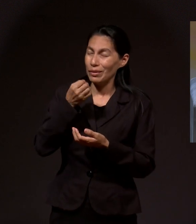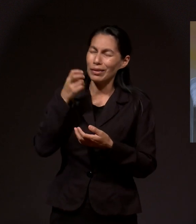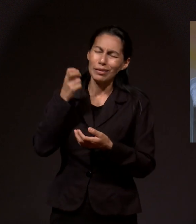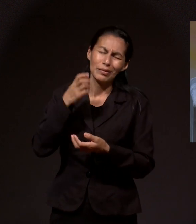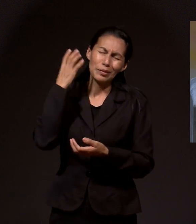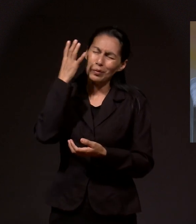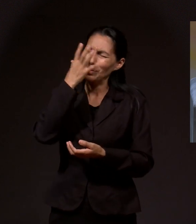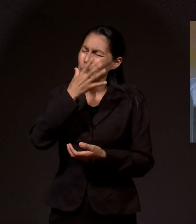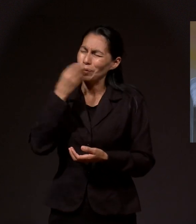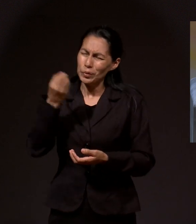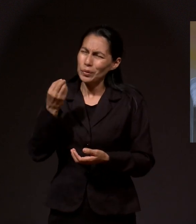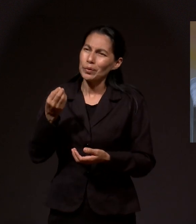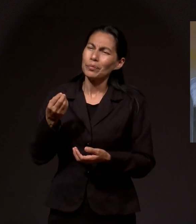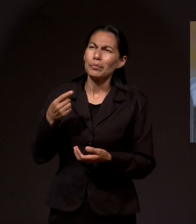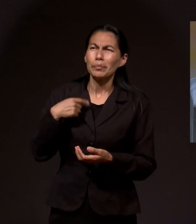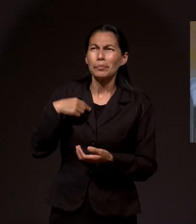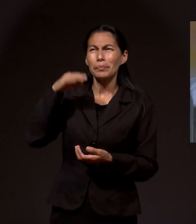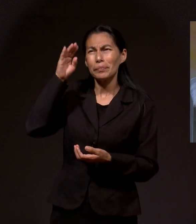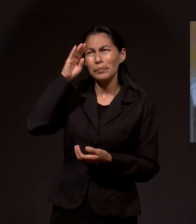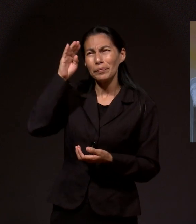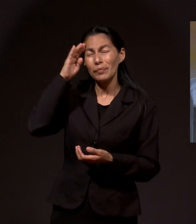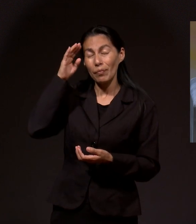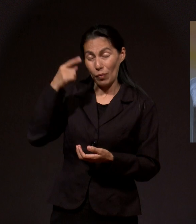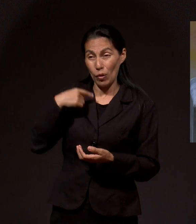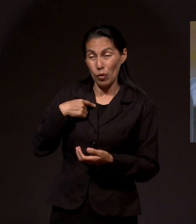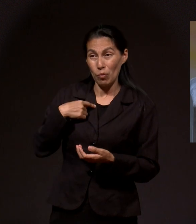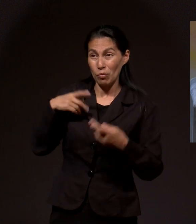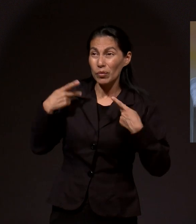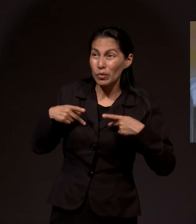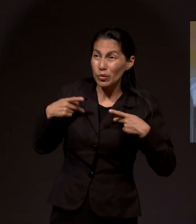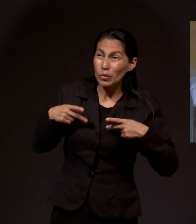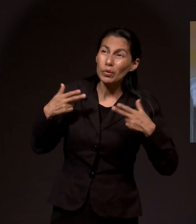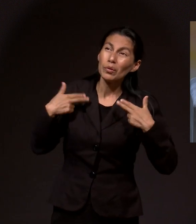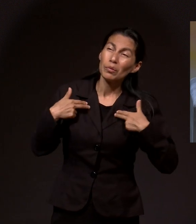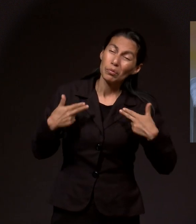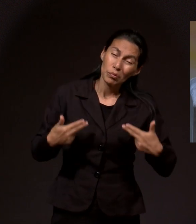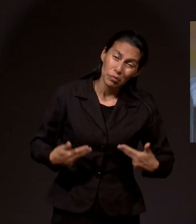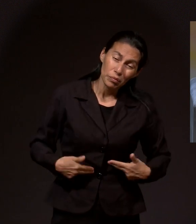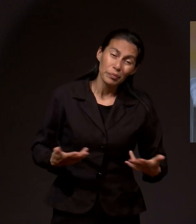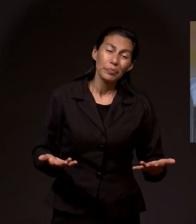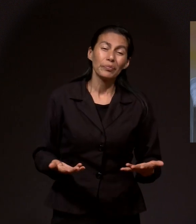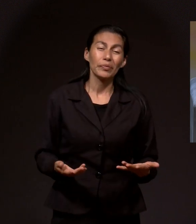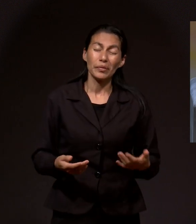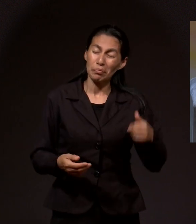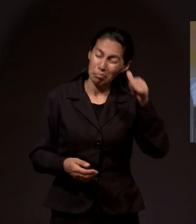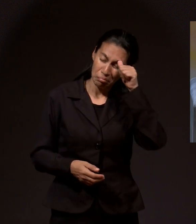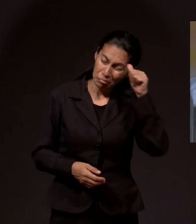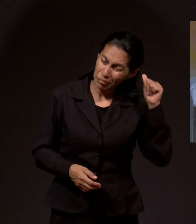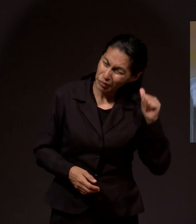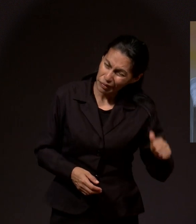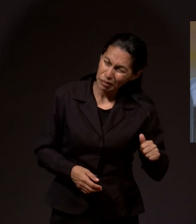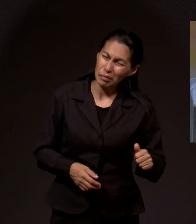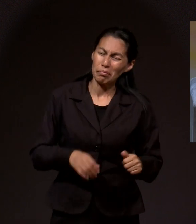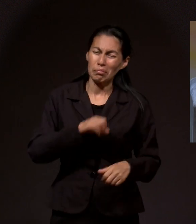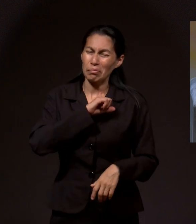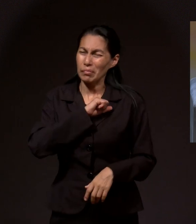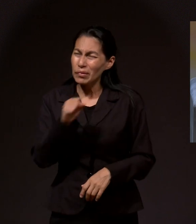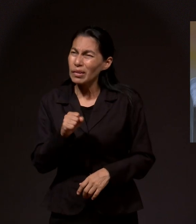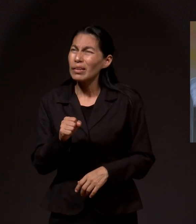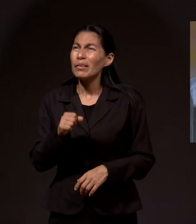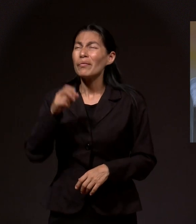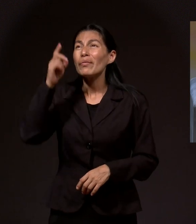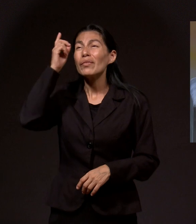Y llegué a la conclusión de que yo que soy un ser humano falible, pecador,